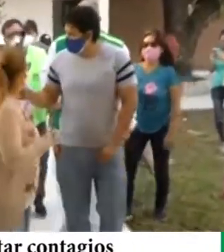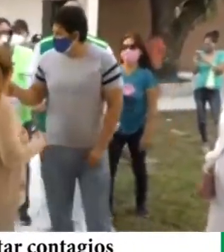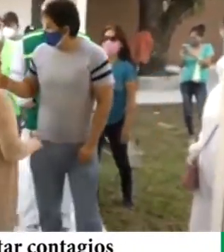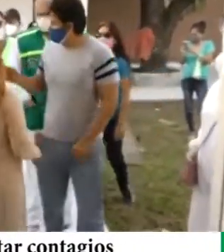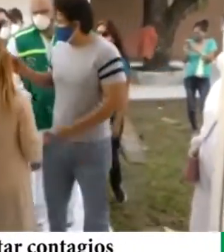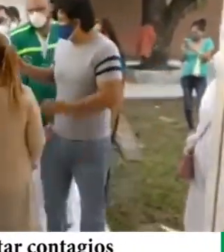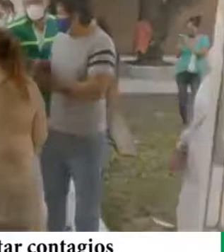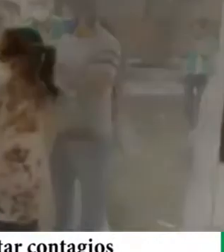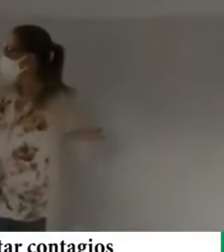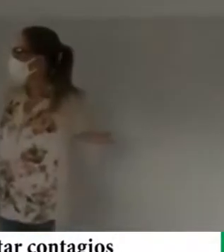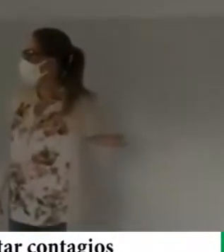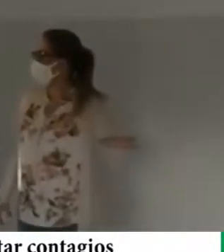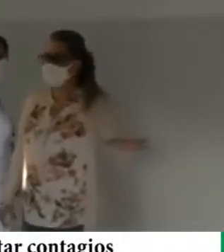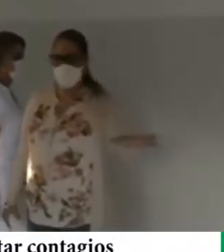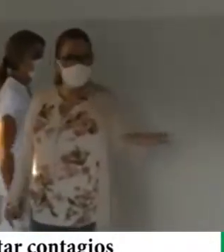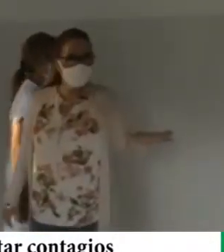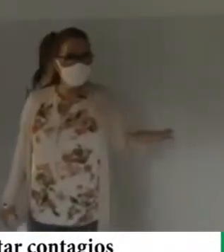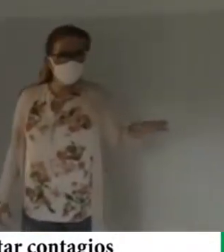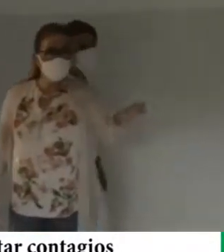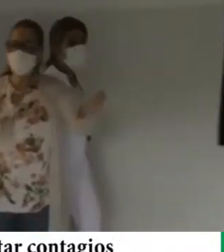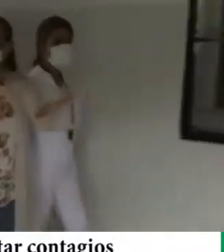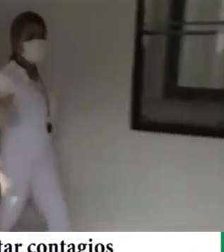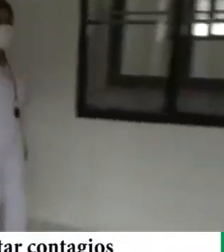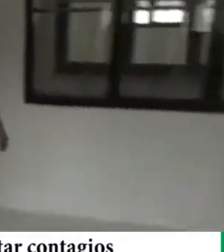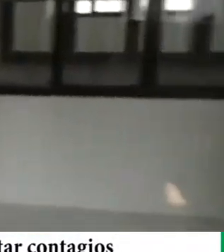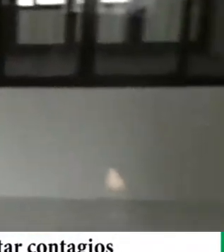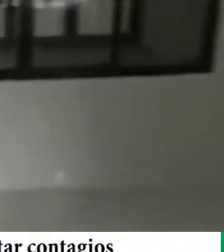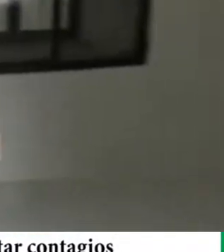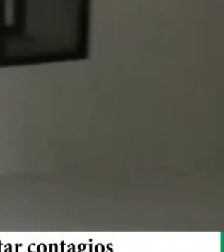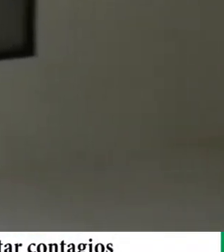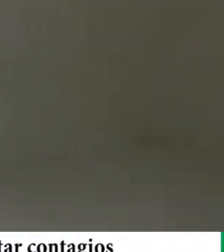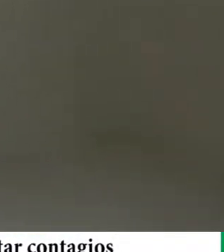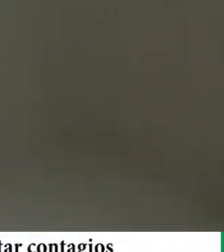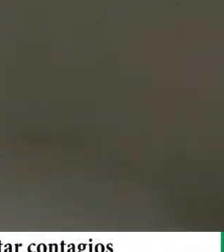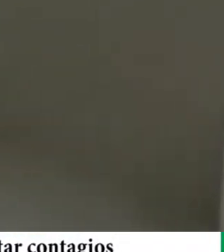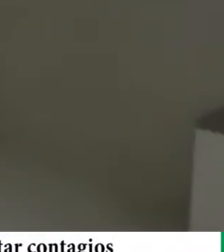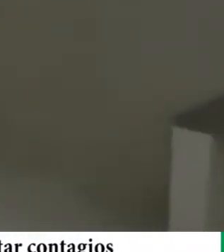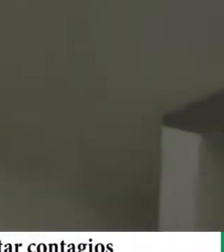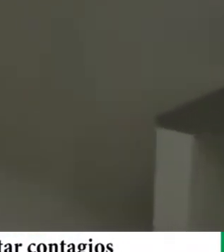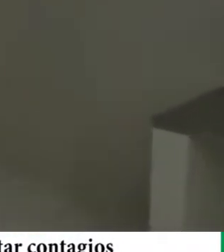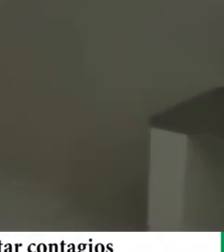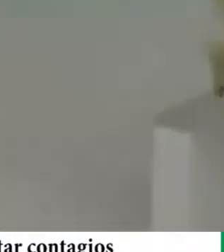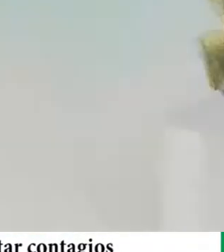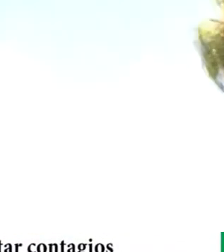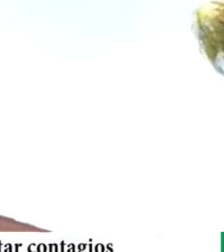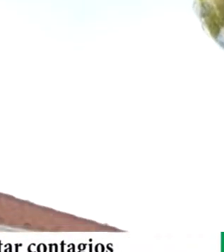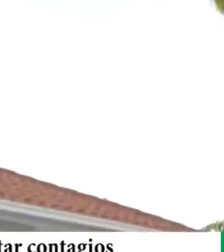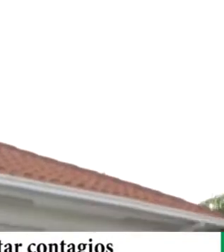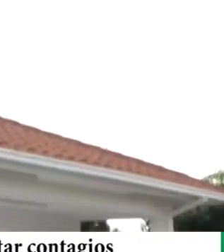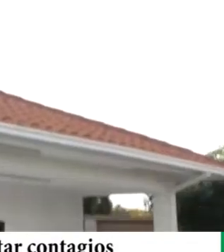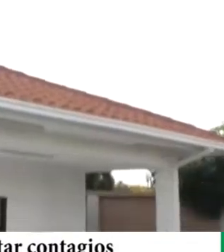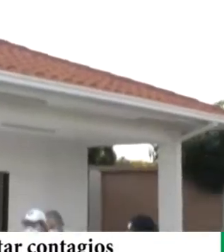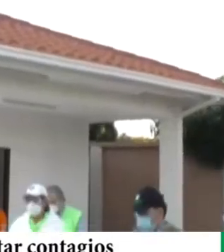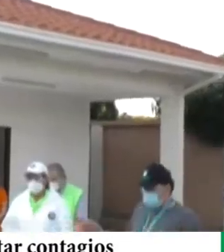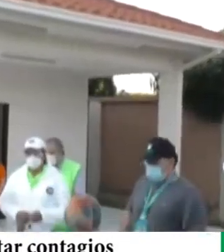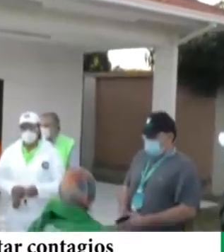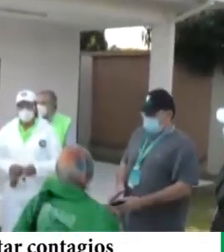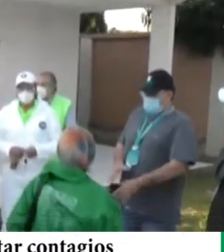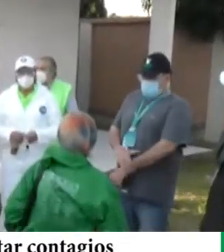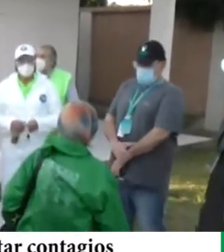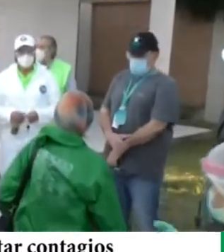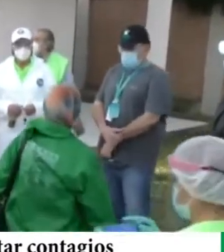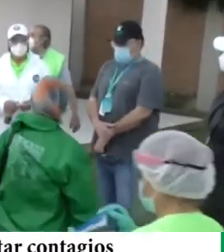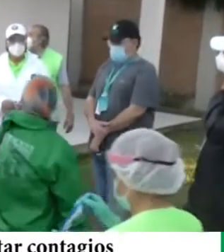convertir este centro en 24 horas, hay que hacer el esfuerzo, hay que hacerlo, y por qué no pensar en que puedan estar de forma